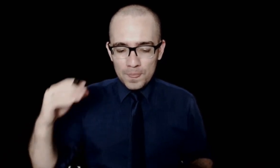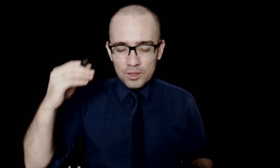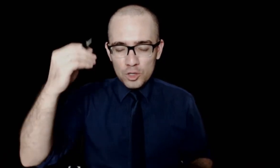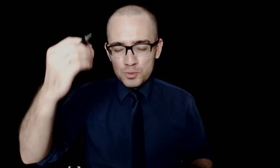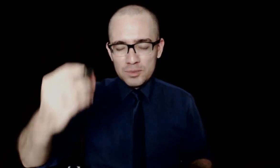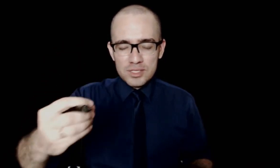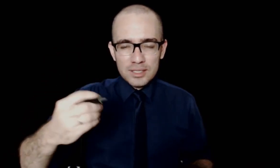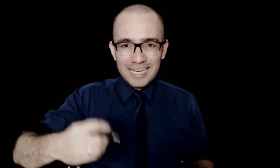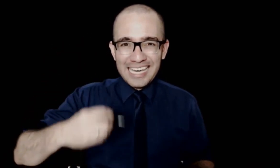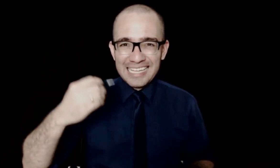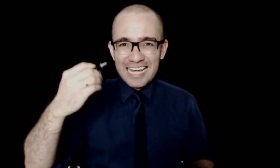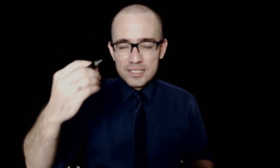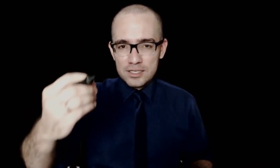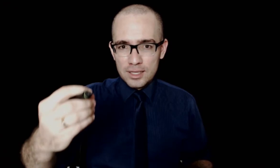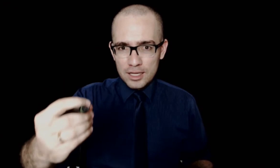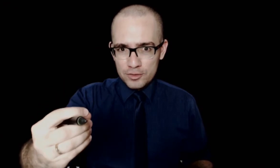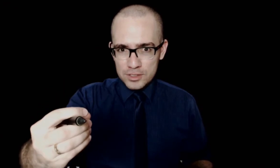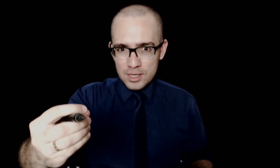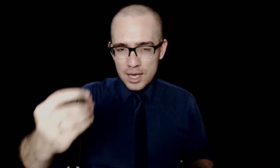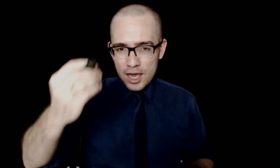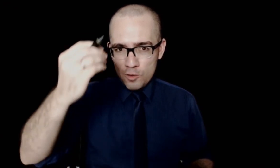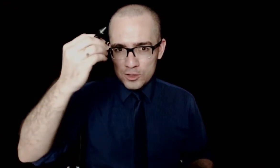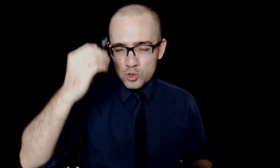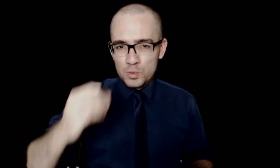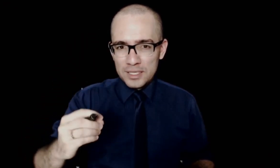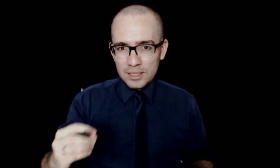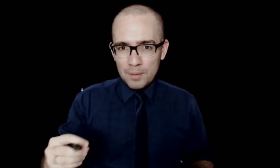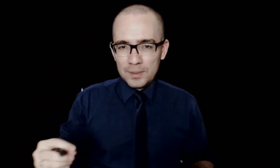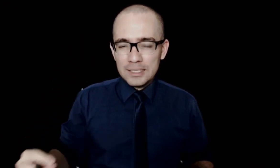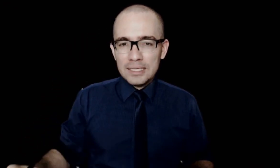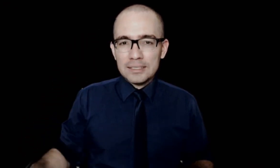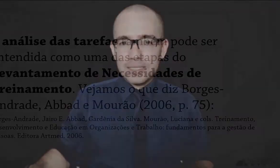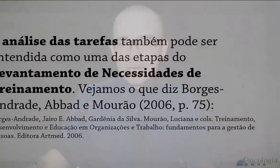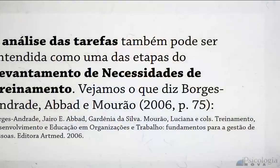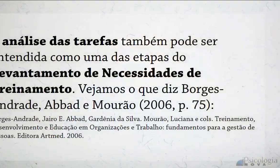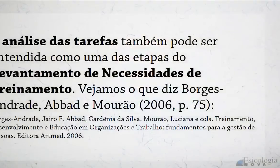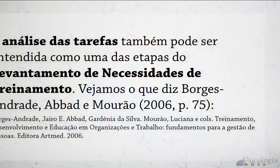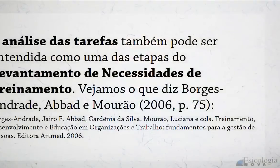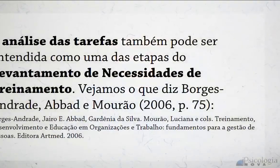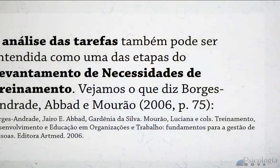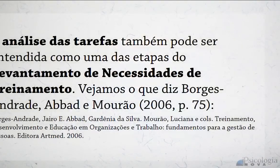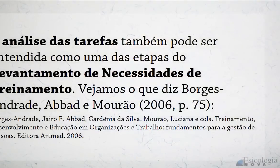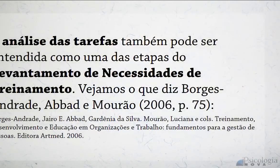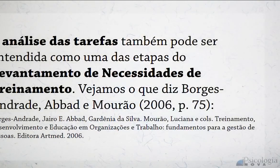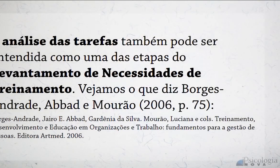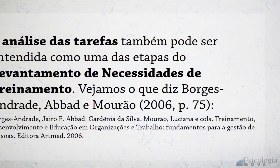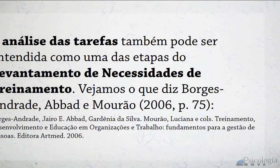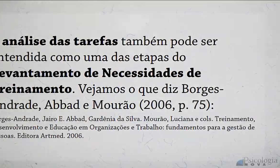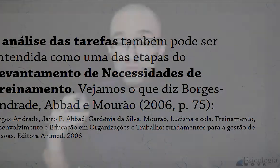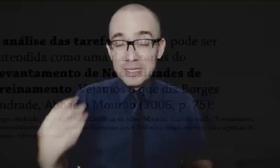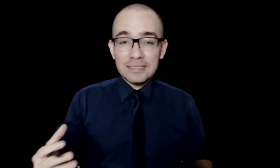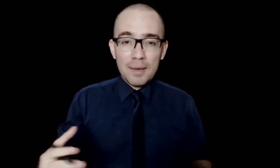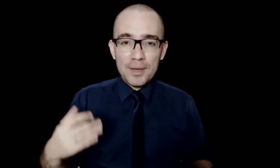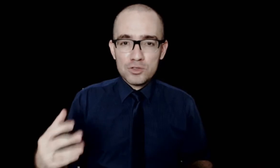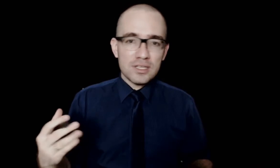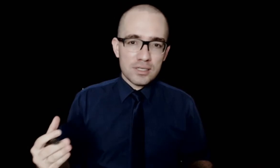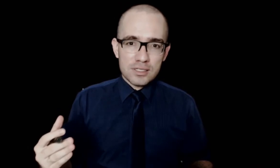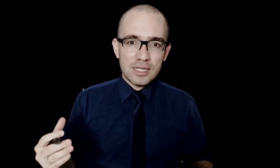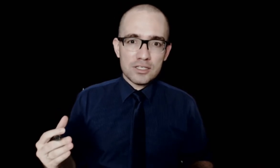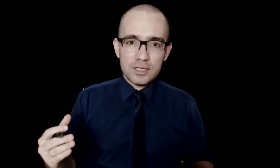Nós podemos entender que a análise das tarefas é uma subetapa do processo de levantamento de necessidade de